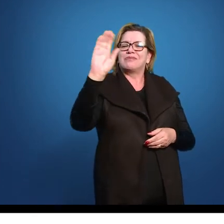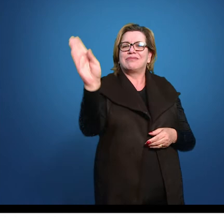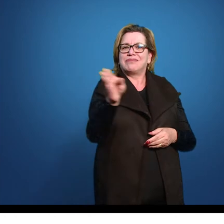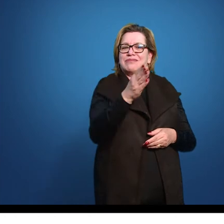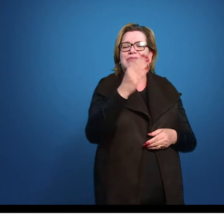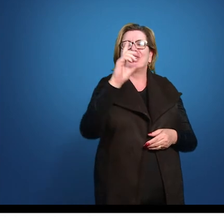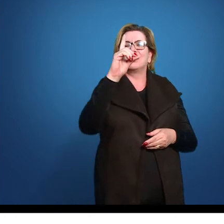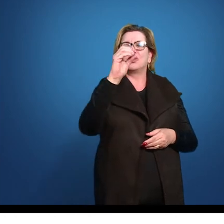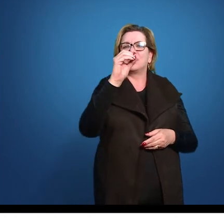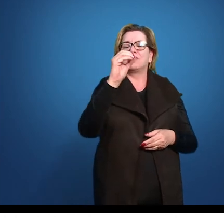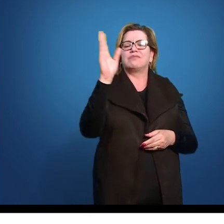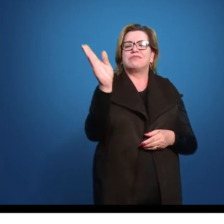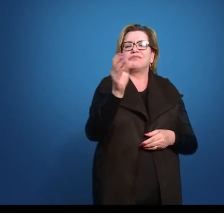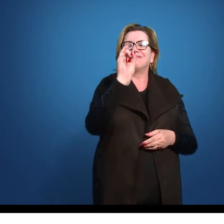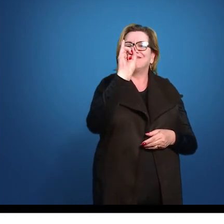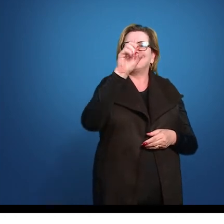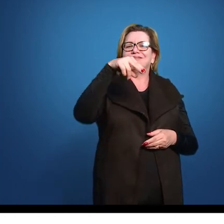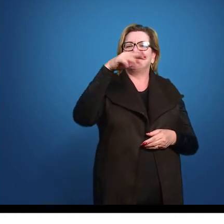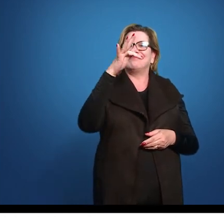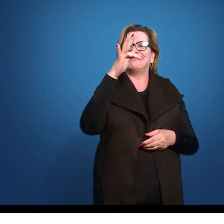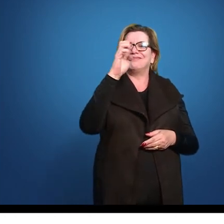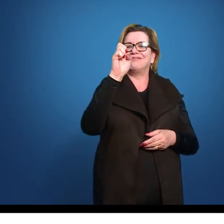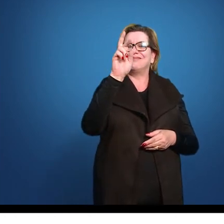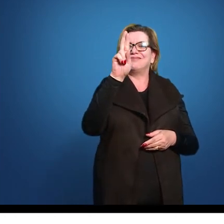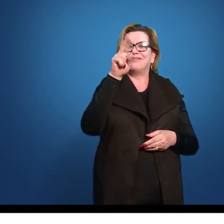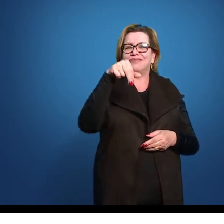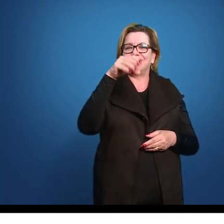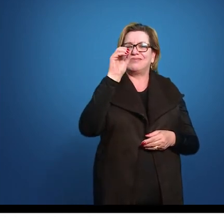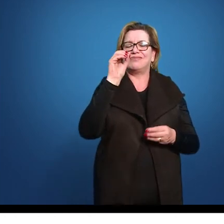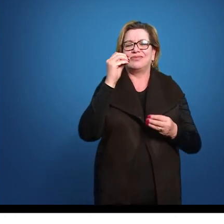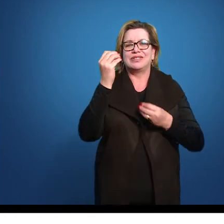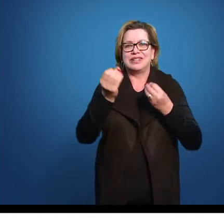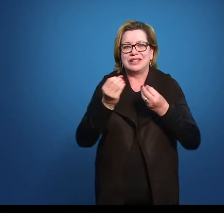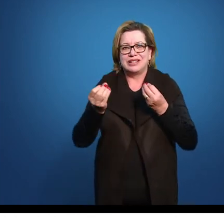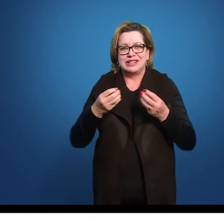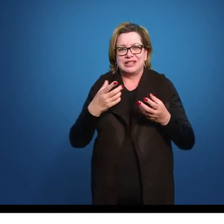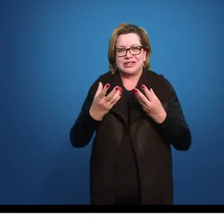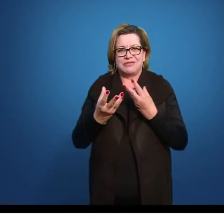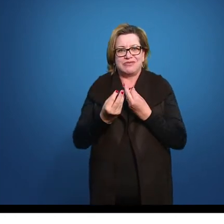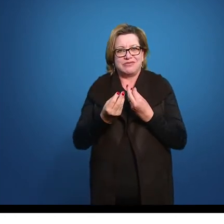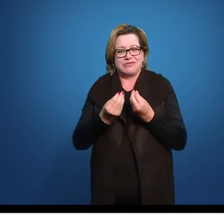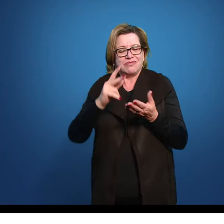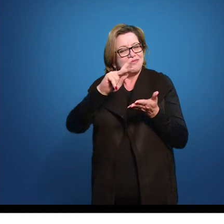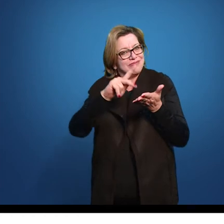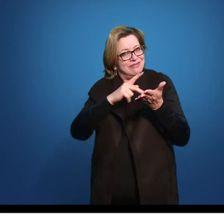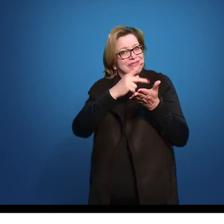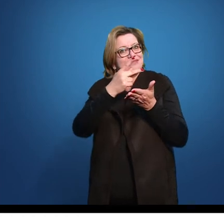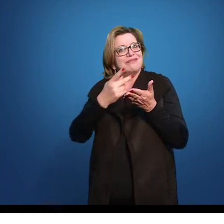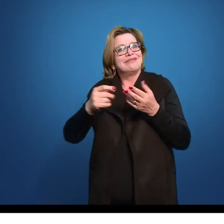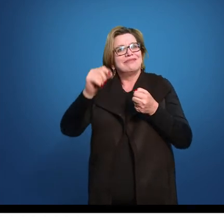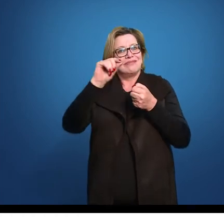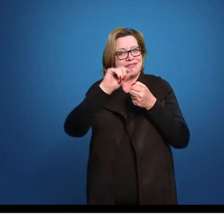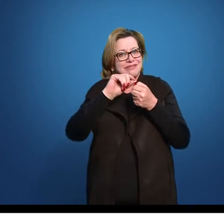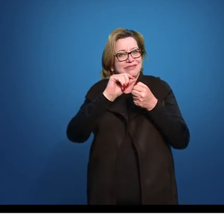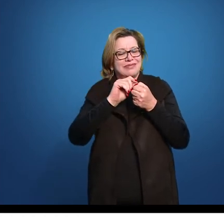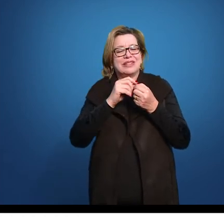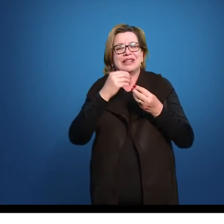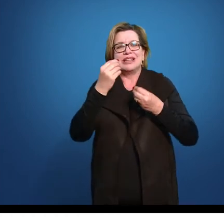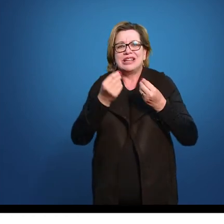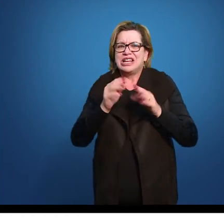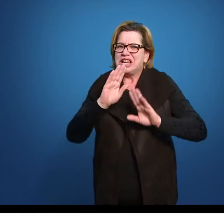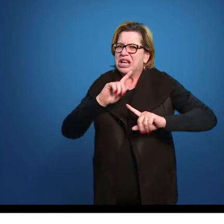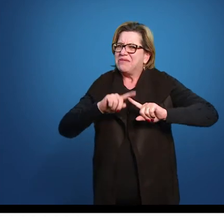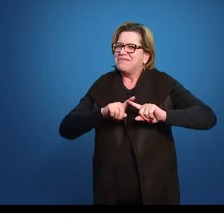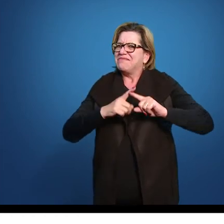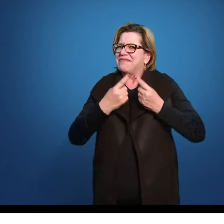importante também A gente pensar Que o Gregório de Matos Ele vai ganhar Essa grande quantidade De poemas Que vão aparecer Sobre seu nome Mas que a gente não